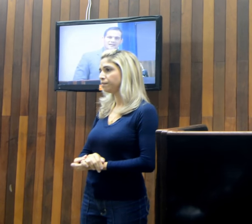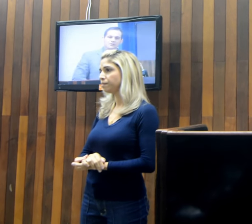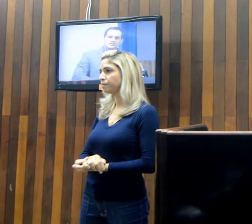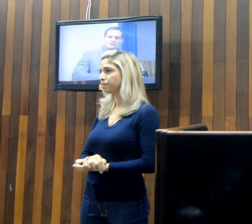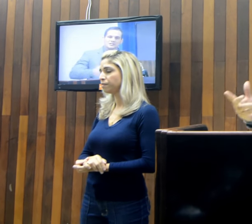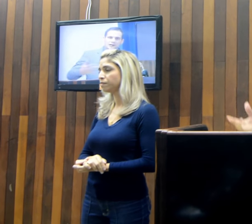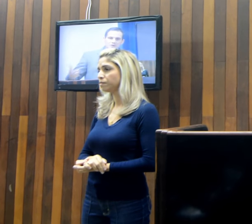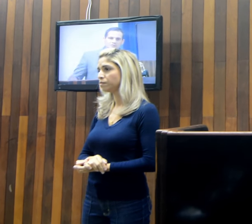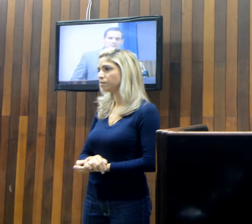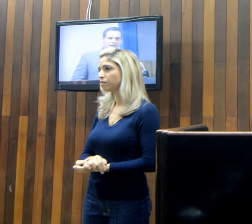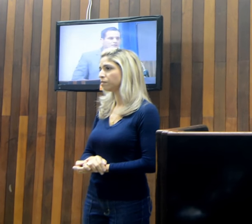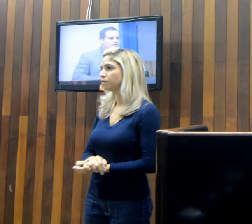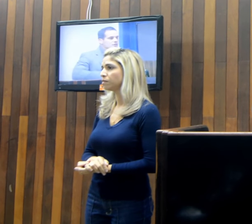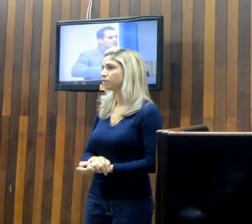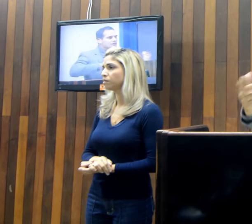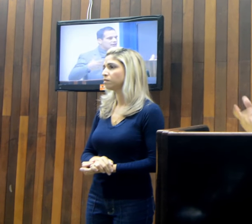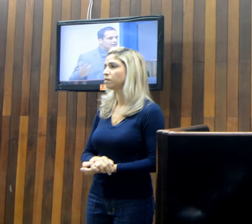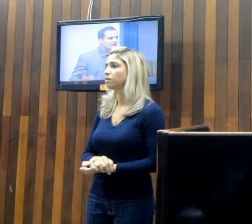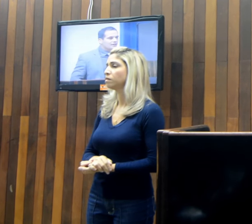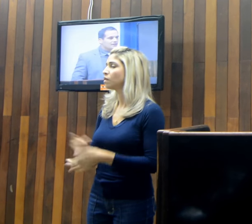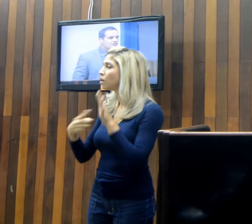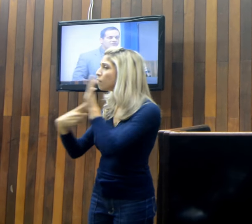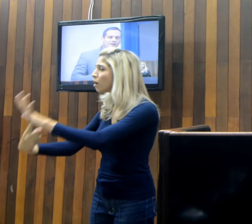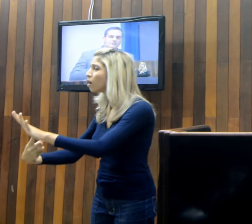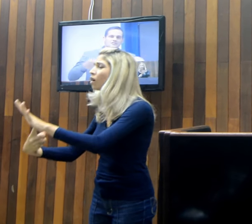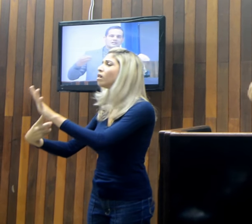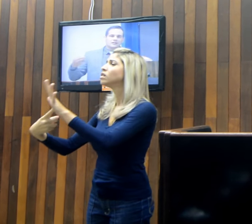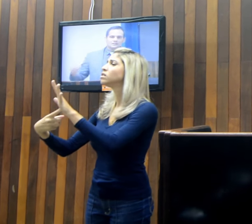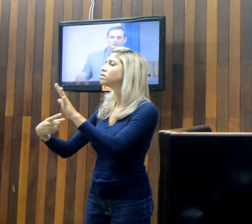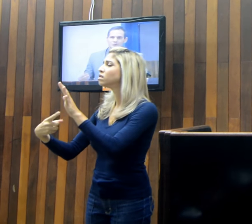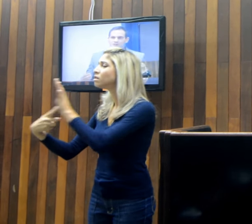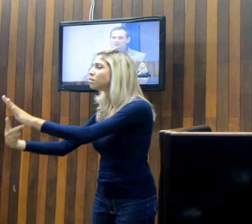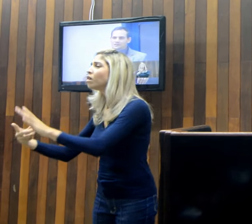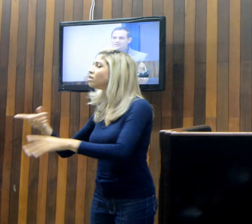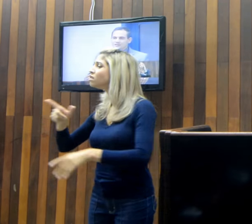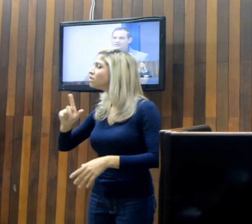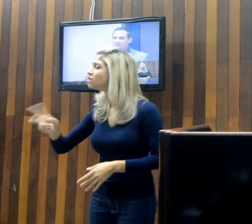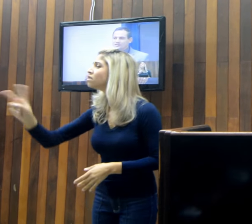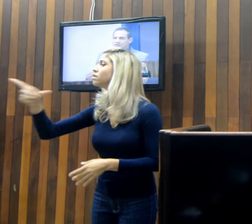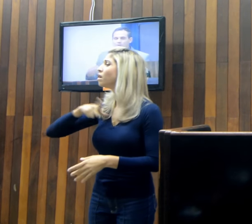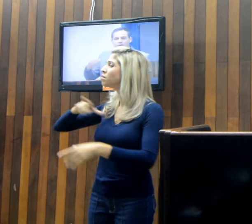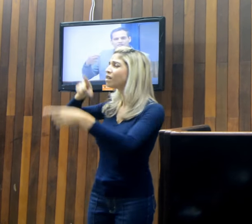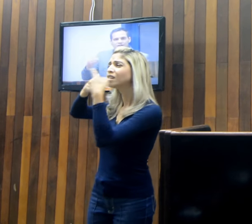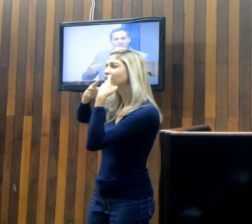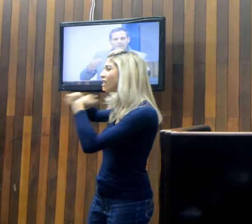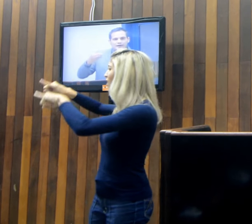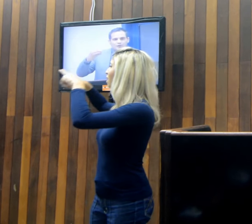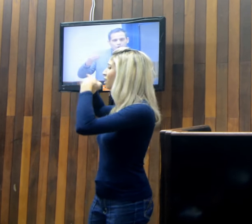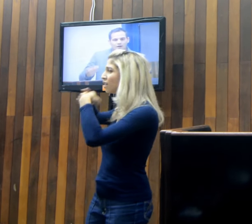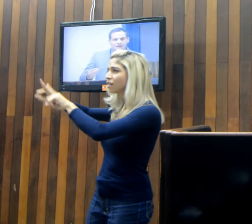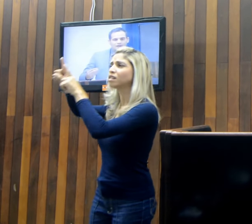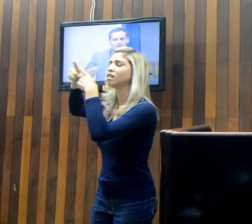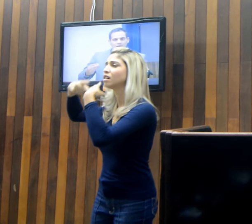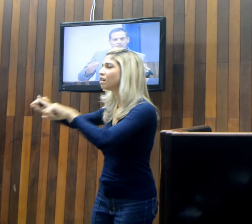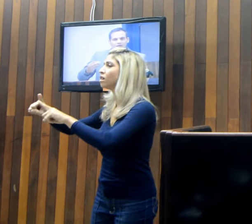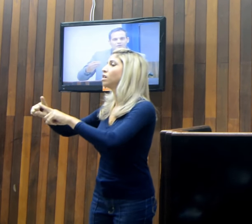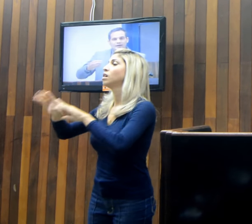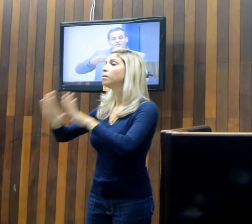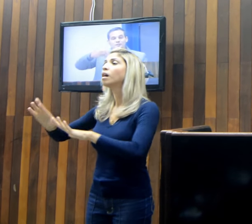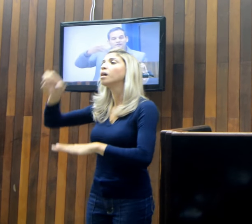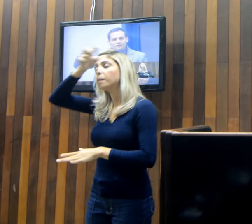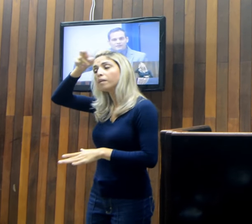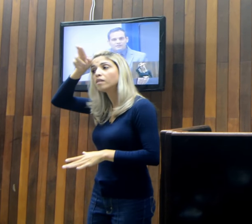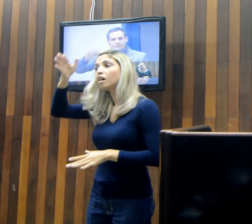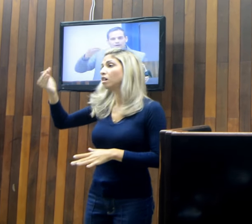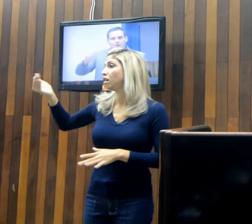saiu o listão, saiu não sei o quê, são vários escândalos. E o prefeito vai para a rua, o